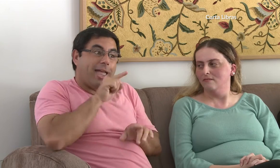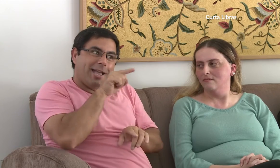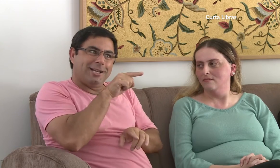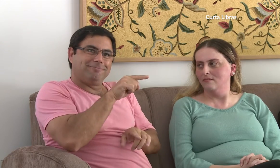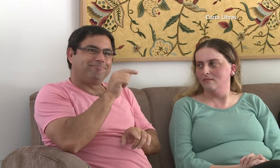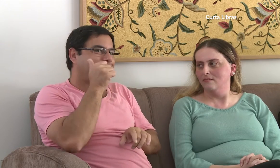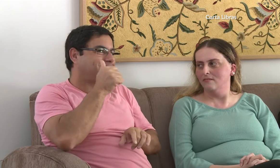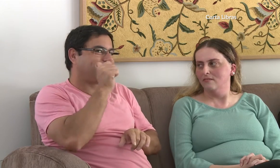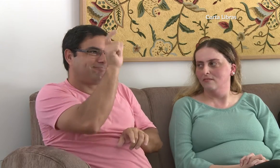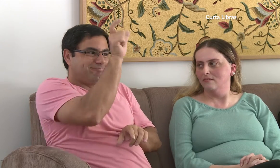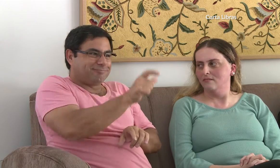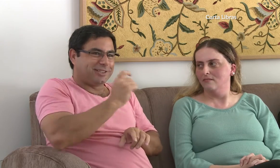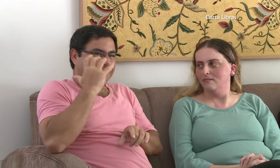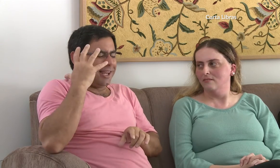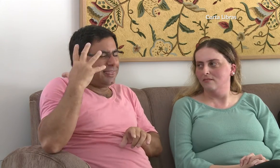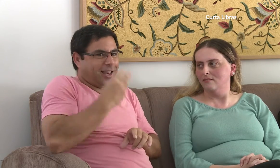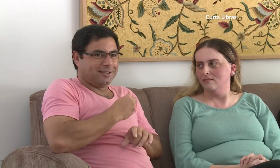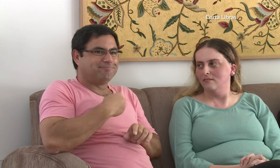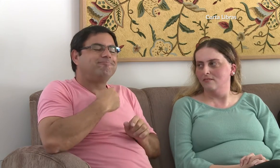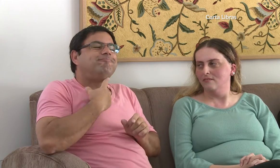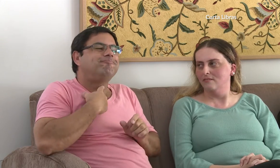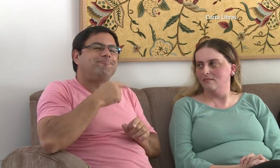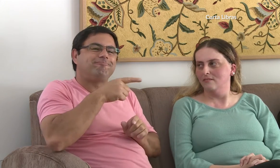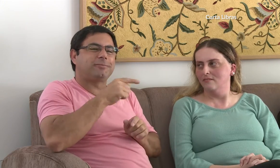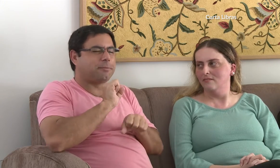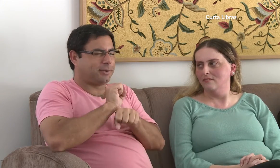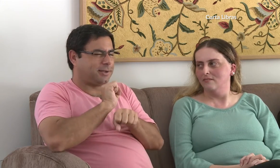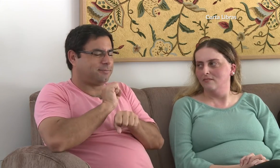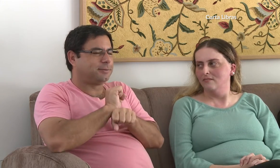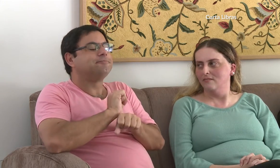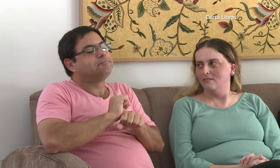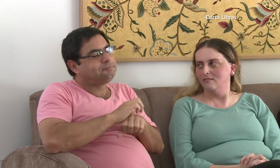A Maitê era uma mulher linda, mas eu tinha que esperar.